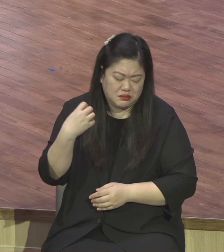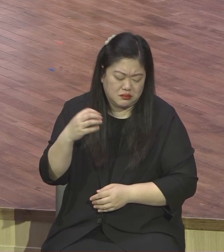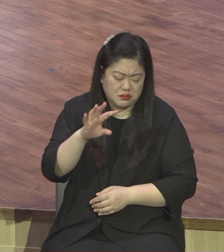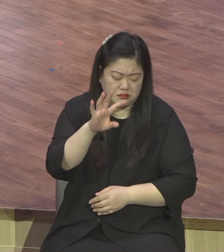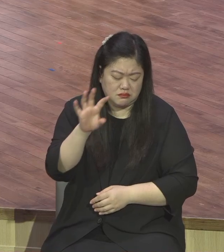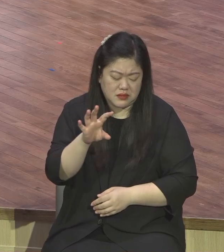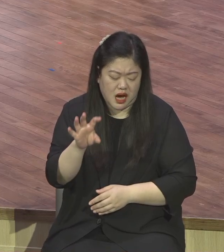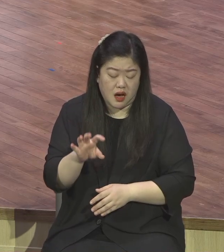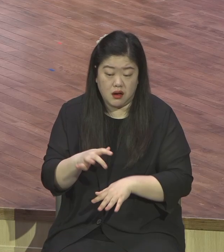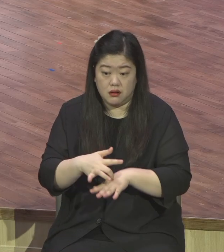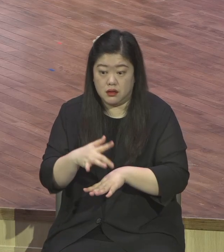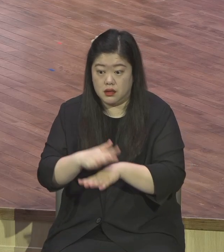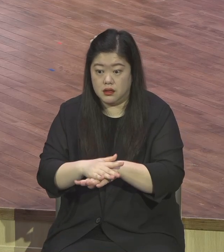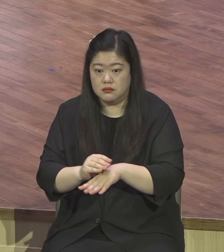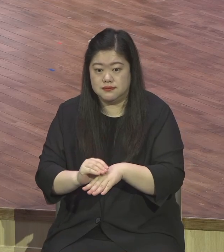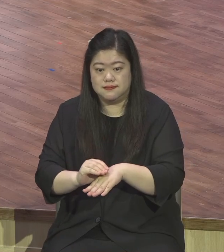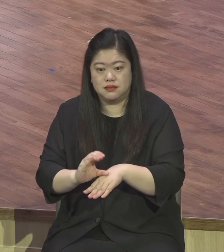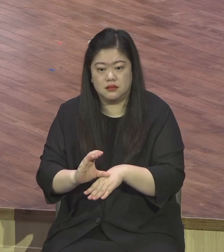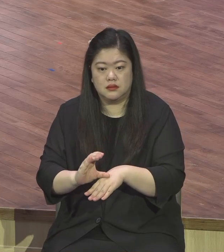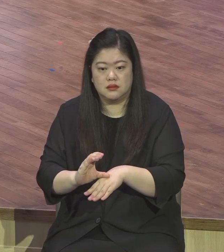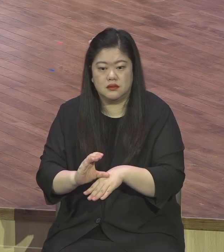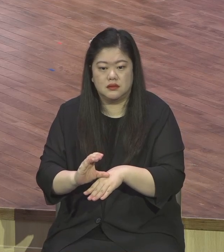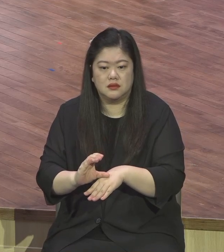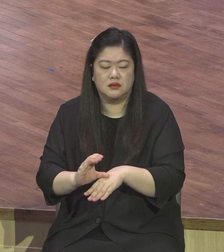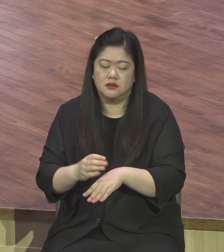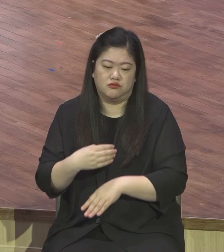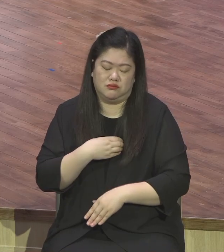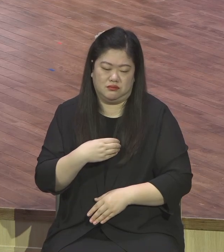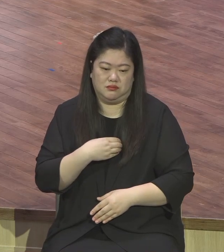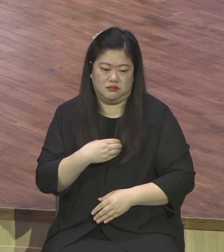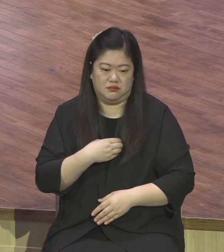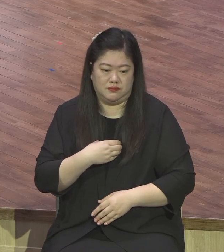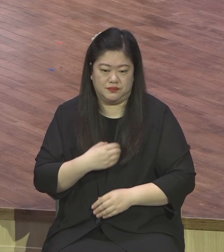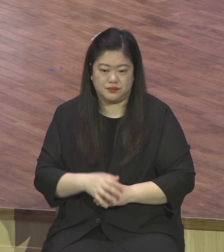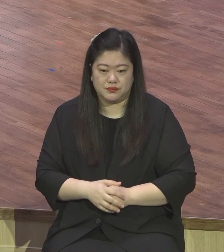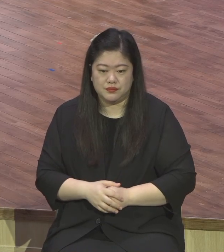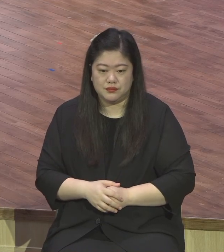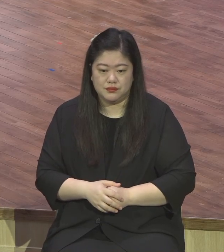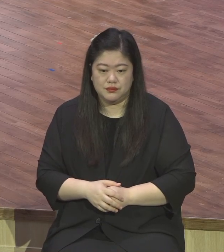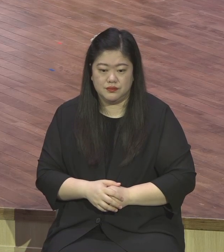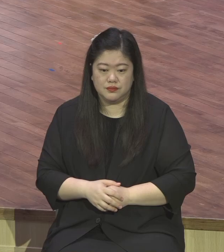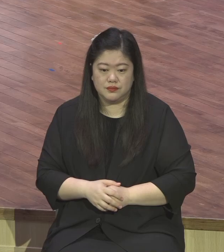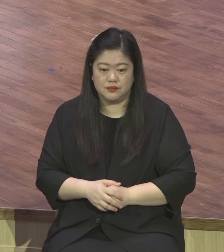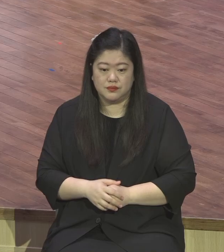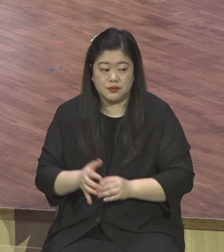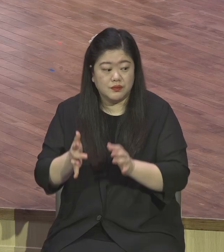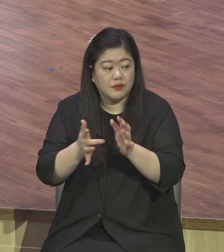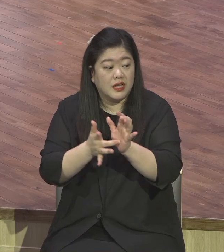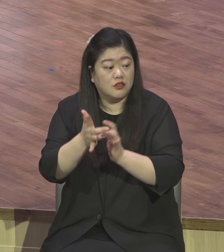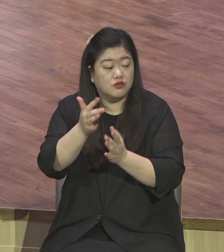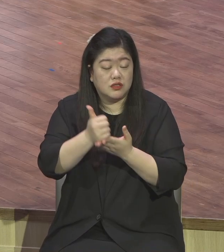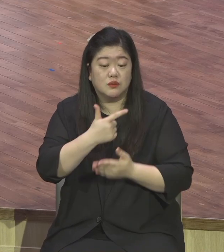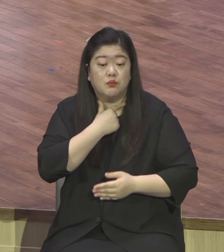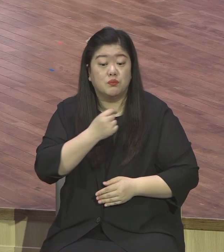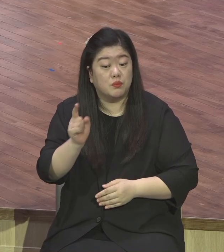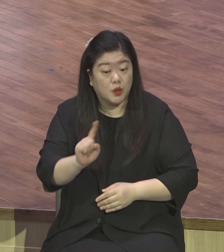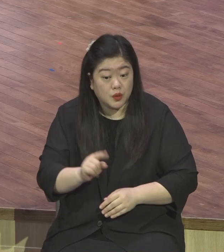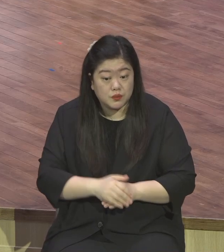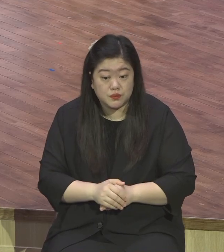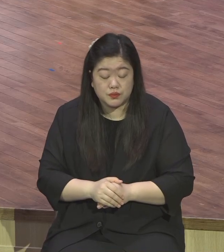예수님께서 무화과 나무를 저조하신 것은요 이렇게 말라 비틀어지면 삶이 아니고 철에 따라서 열매를 맺는